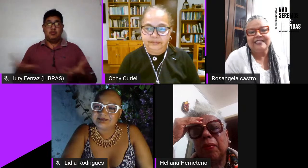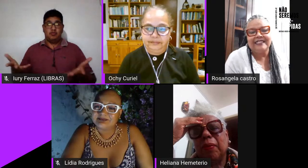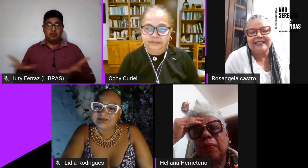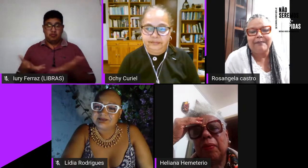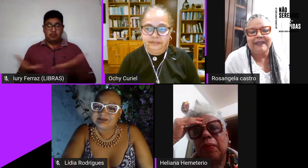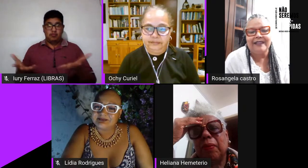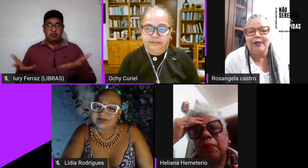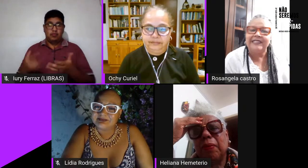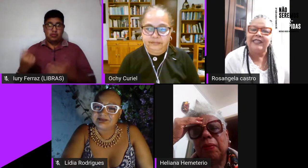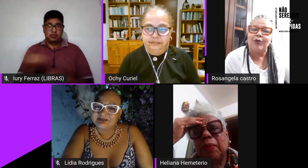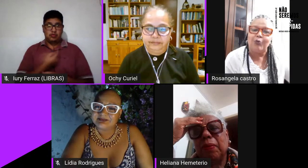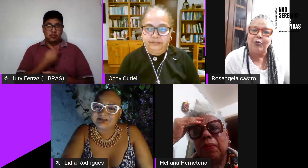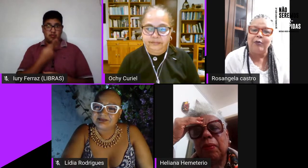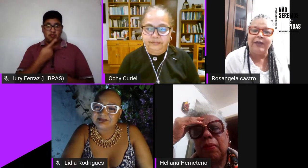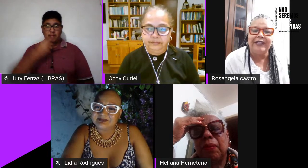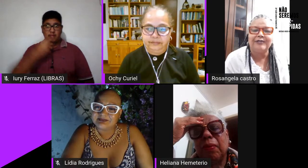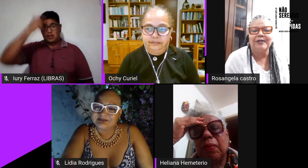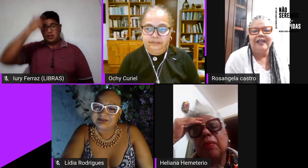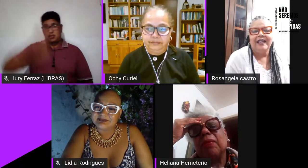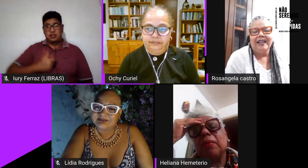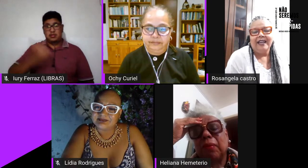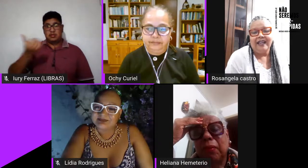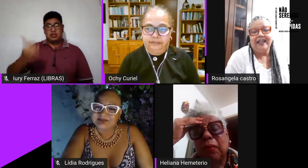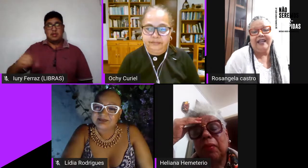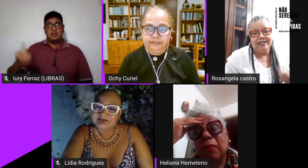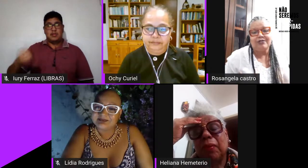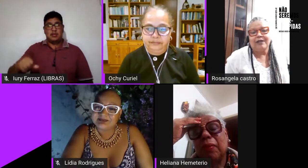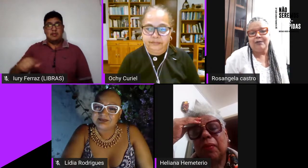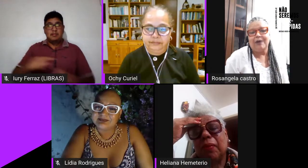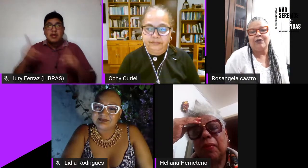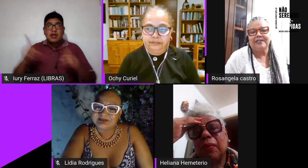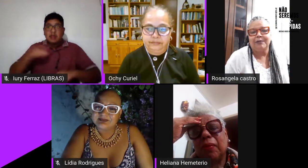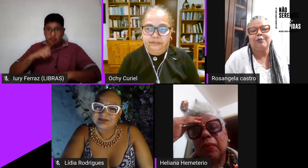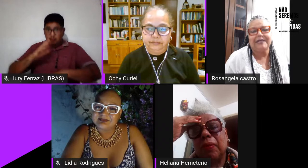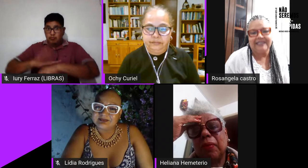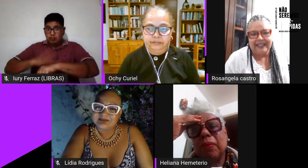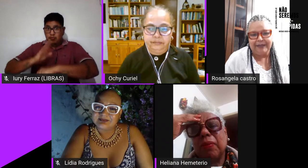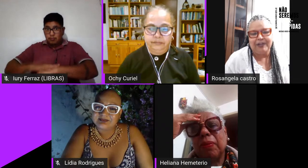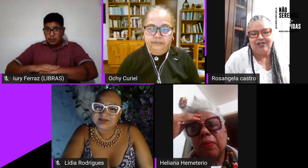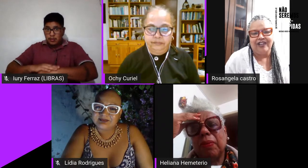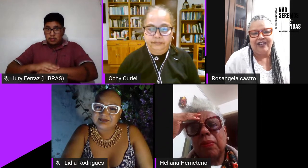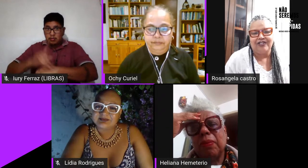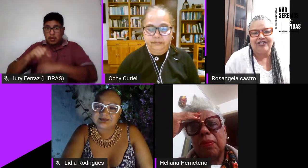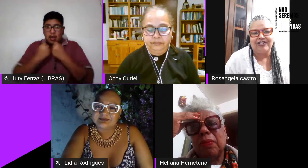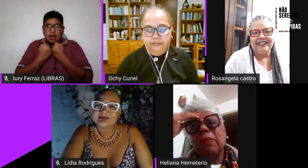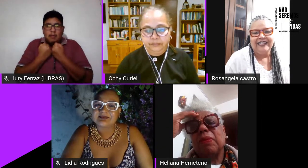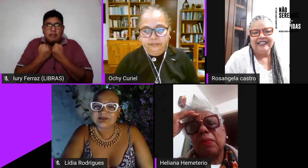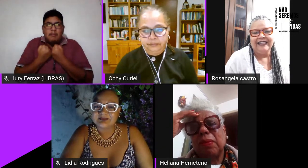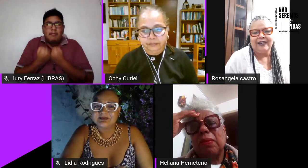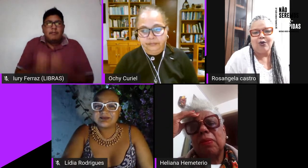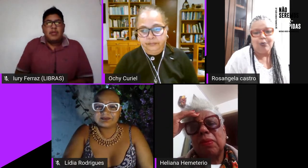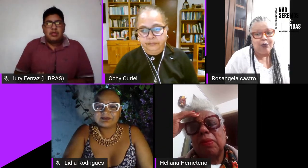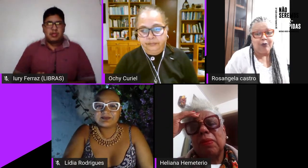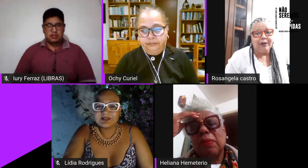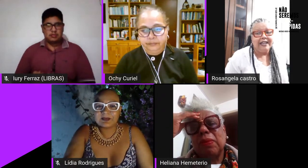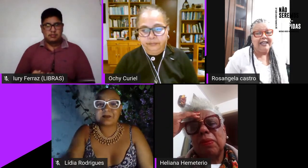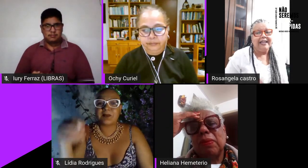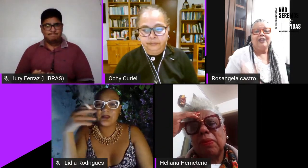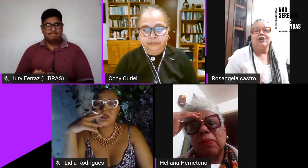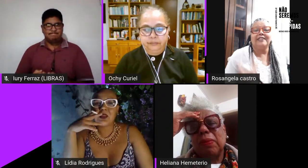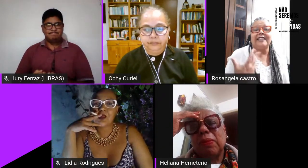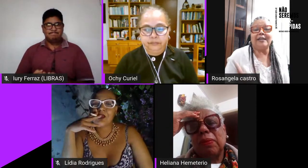a gente ser sapatão mas em algum momento isso era uma coisa muito pesada para a gente né como